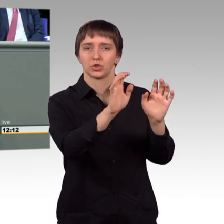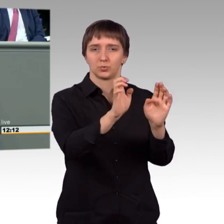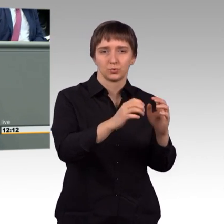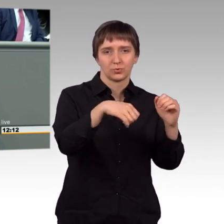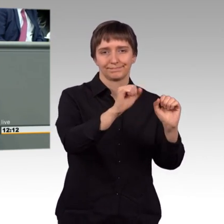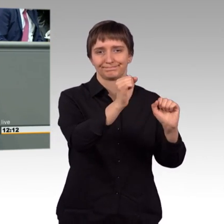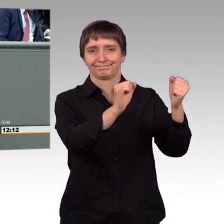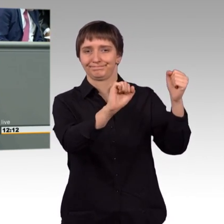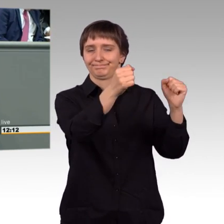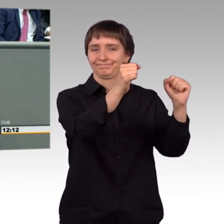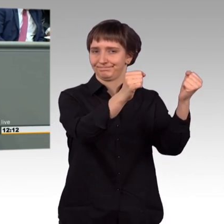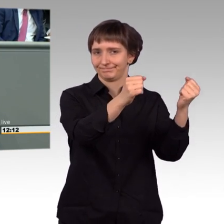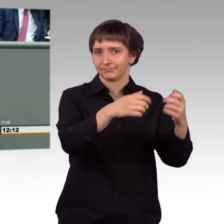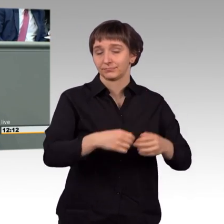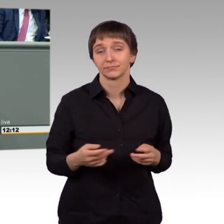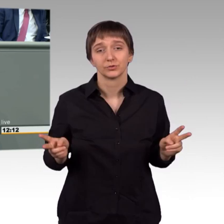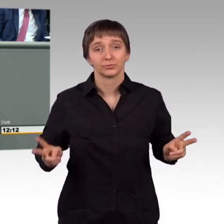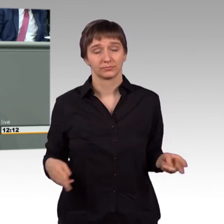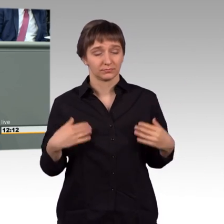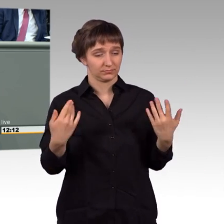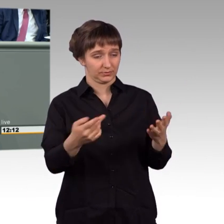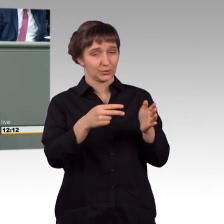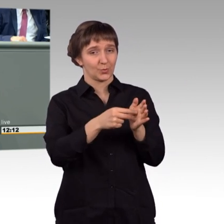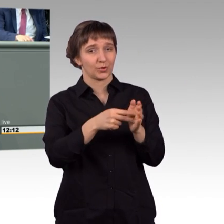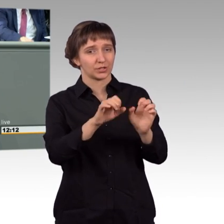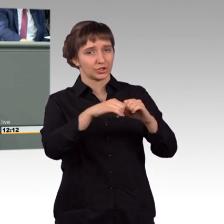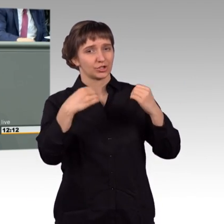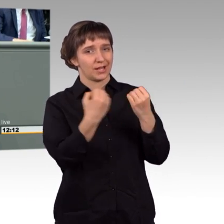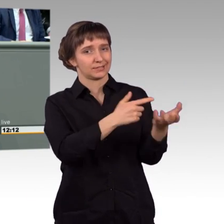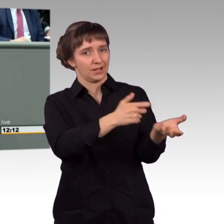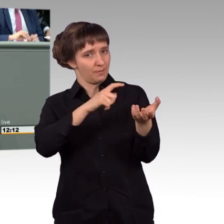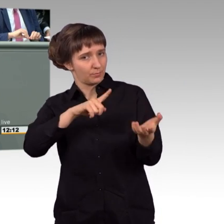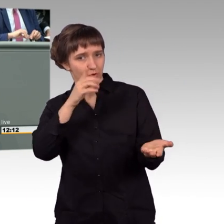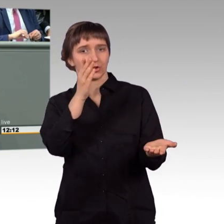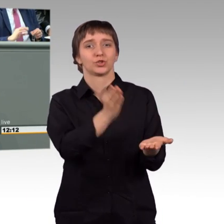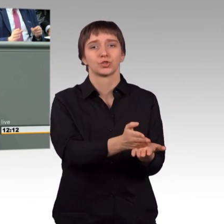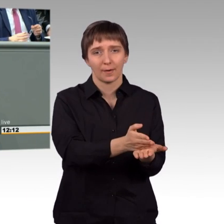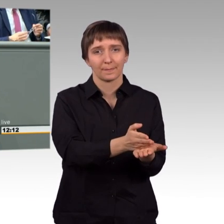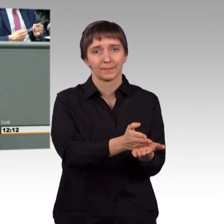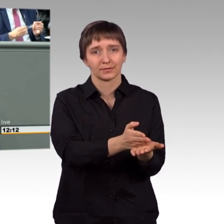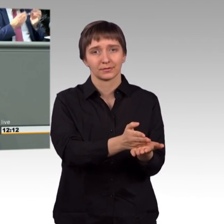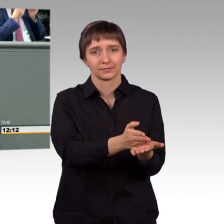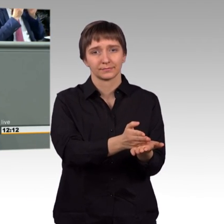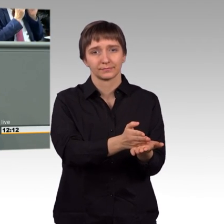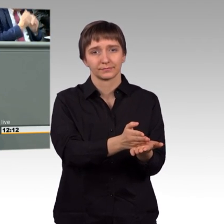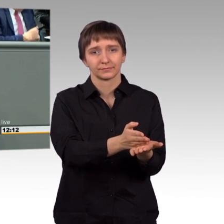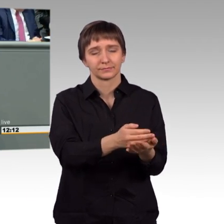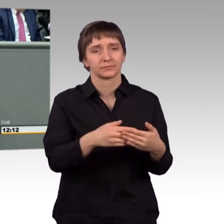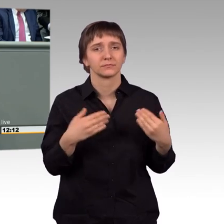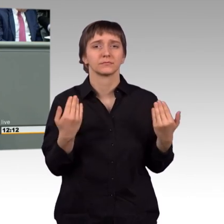müssen alles daran setzen, den Staatsterror in Syrien zu stoppen. Und Herr Annen, das von Ihnen angesprochene Thema